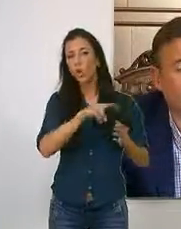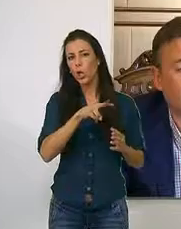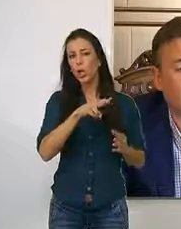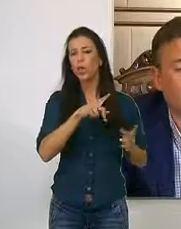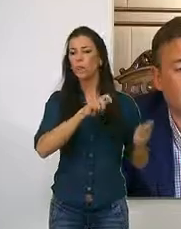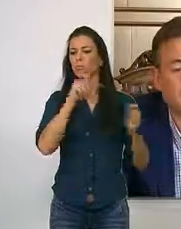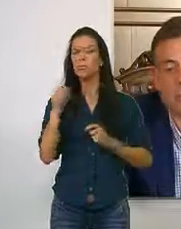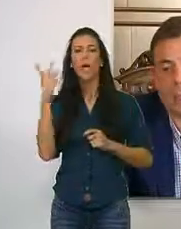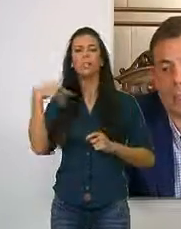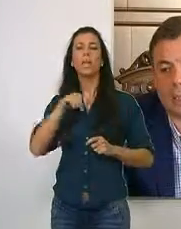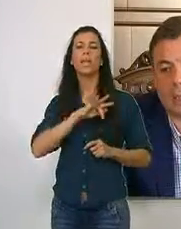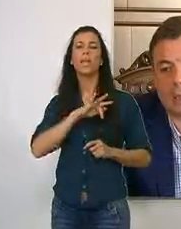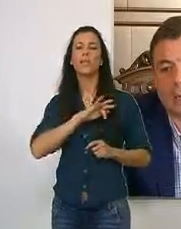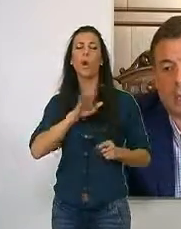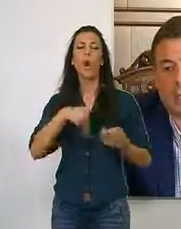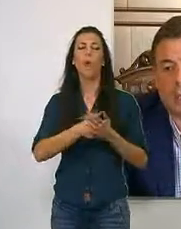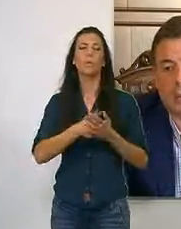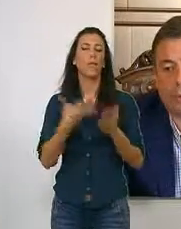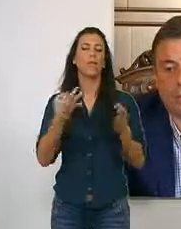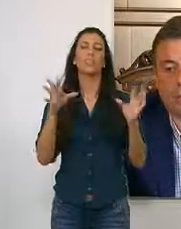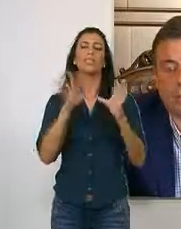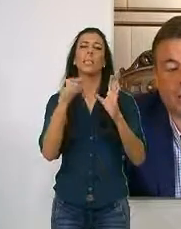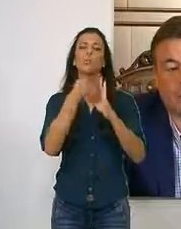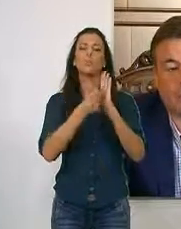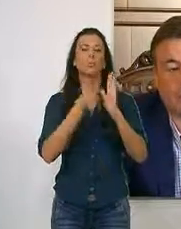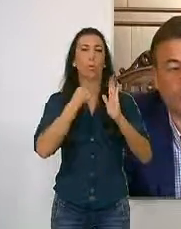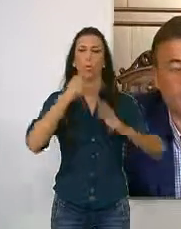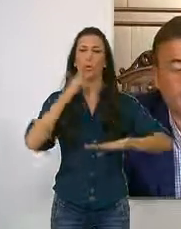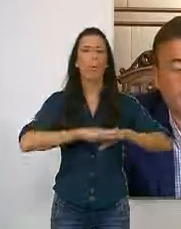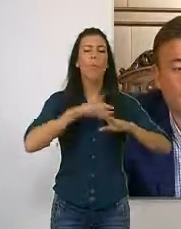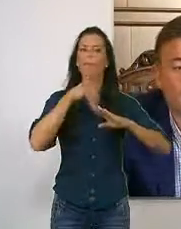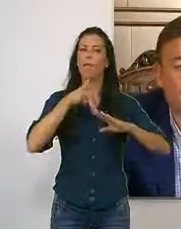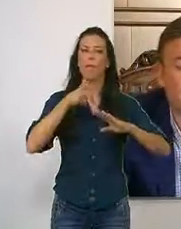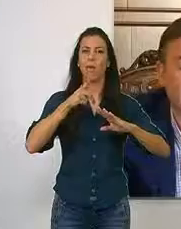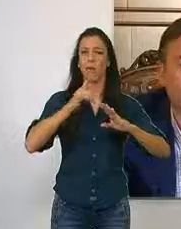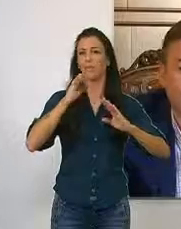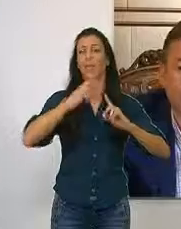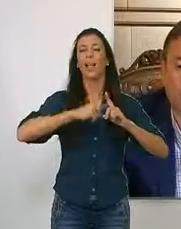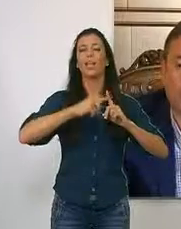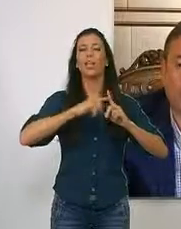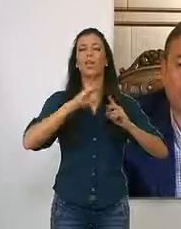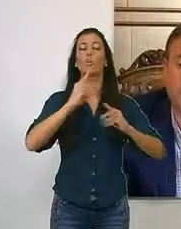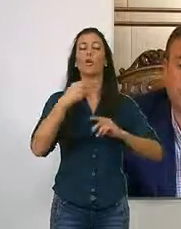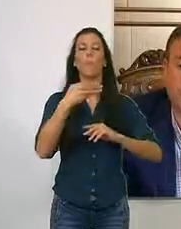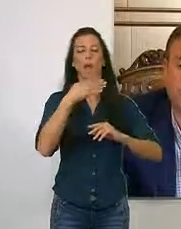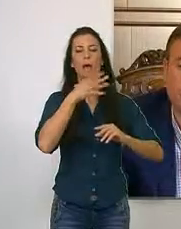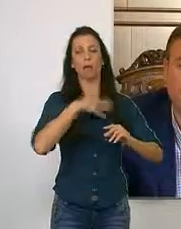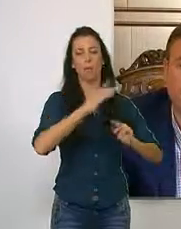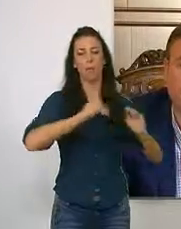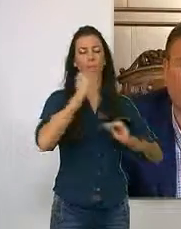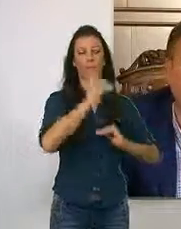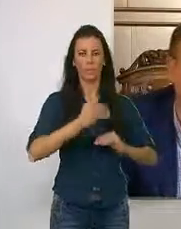2012 con un galardón que premia hasta 10 criterios de este tipo de instalaciones en la categoría B.